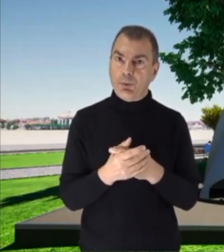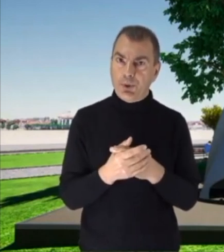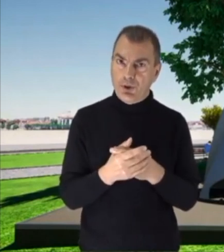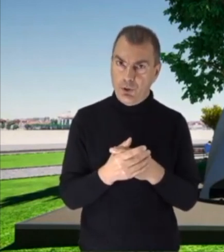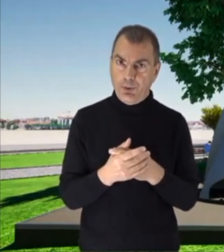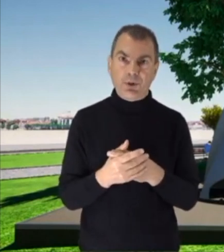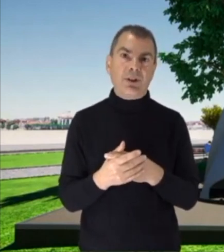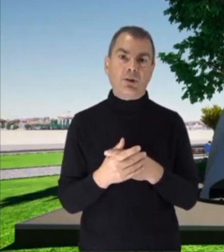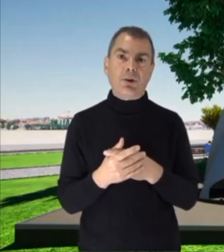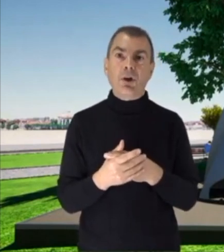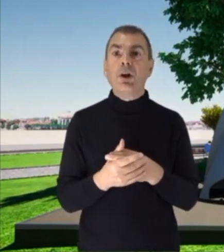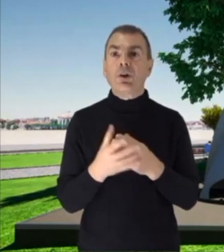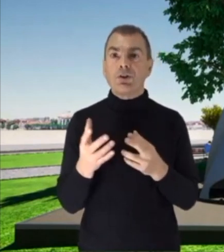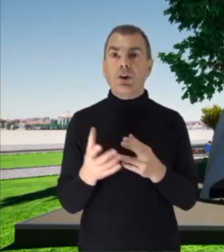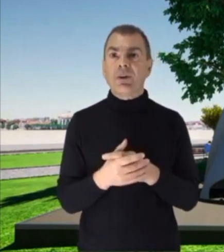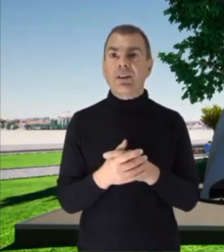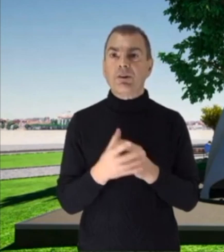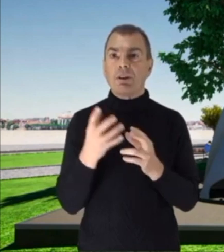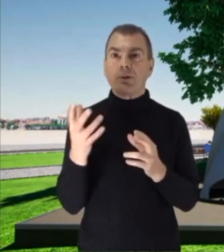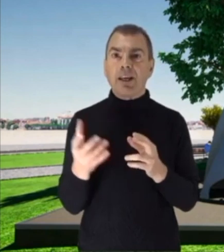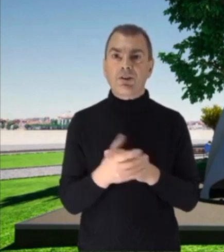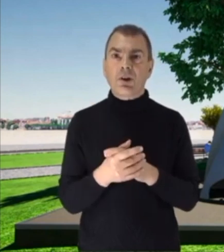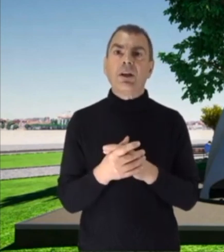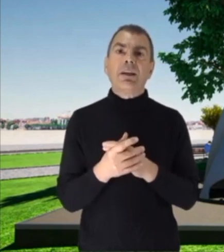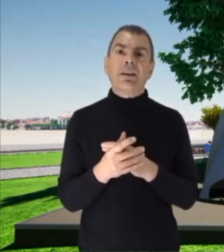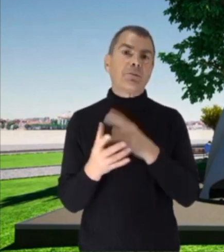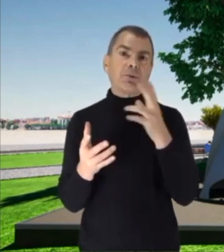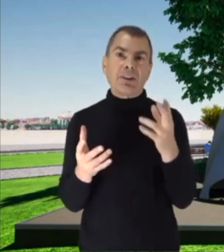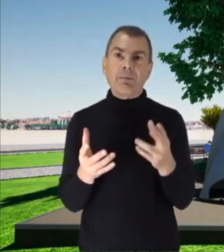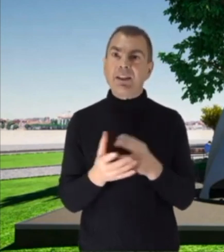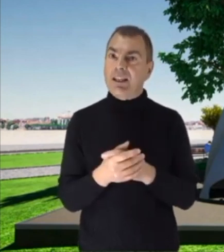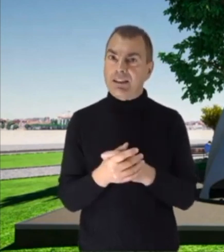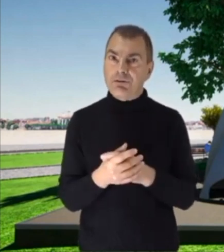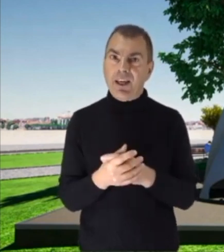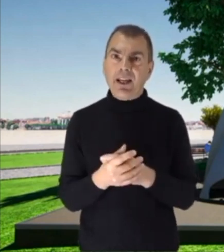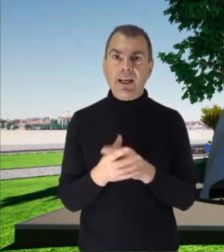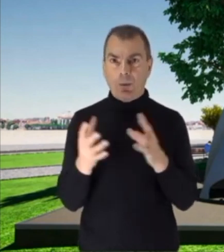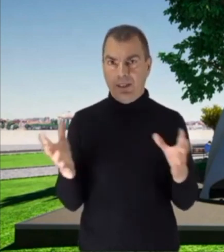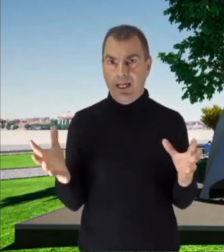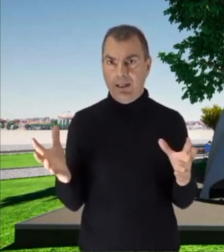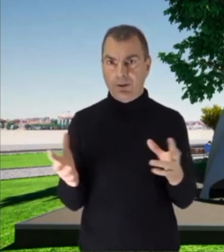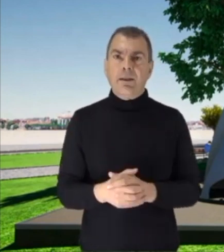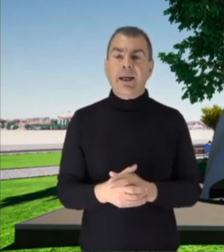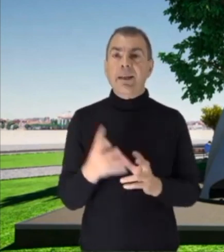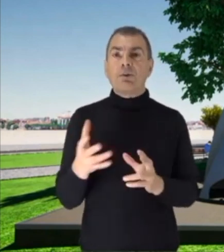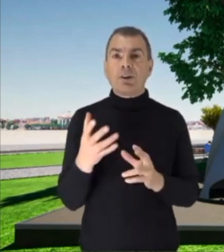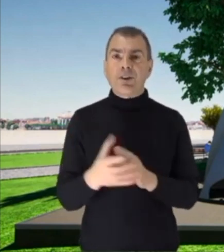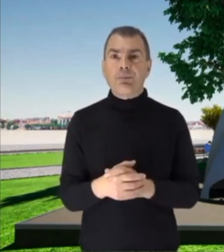proprio territorio. Così come il direttore dell'UNESCO, i responsabili dell'ente fiera e quant'altro. Ed ecco una cosa